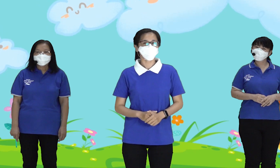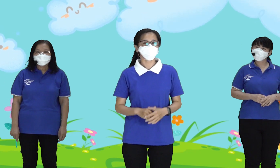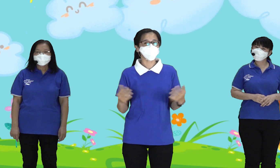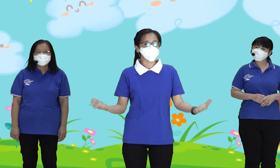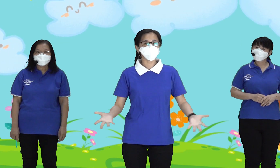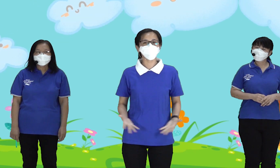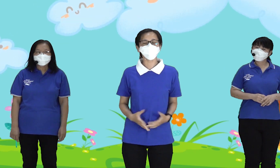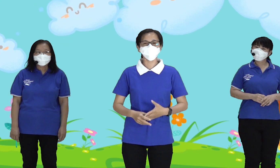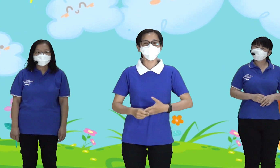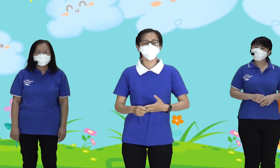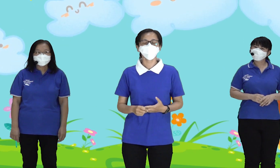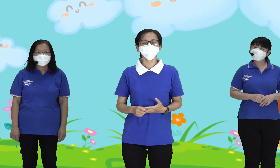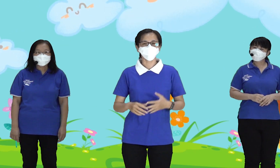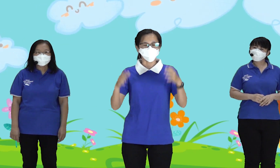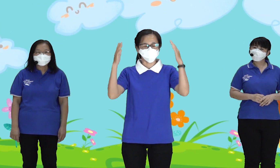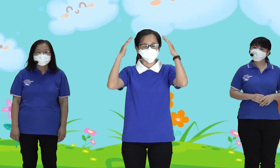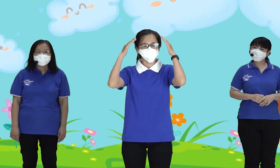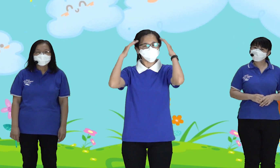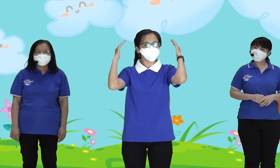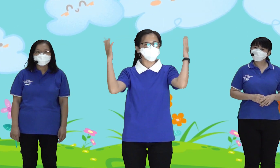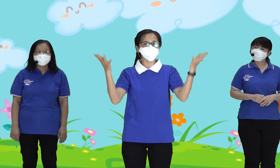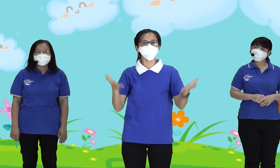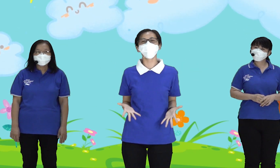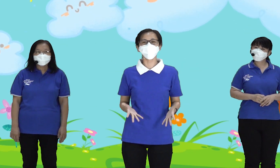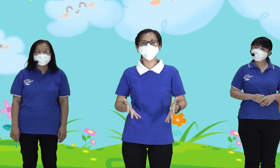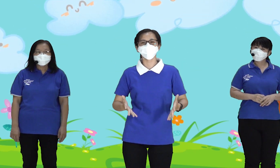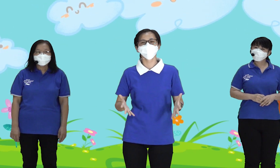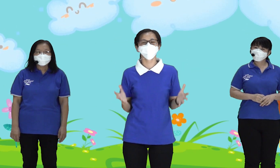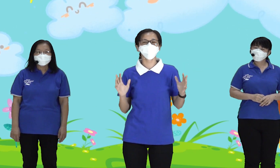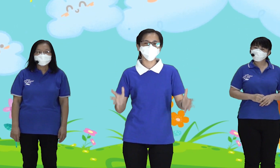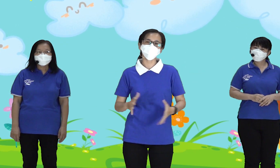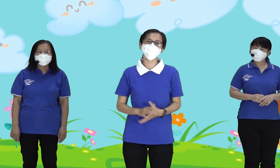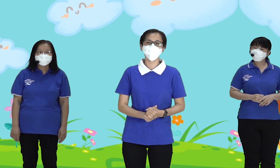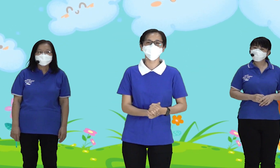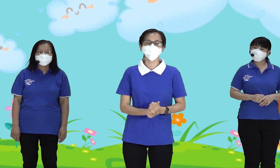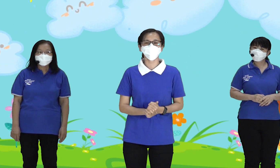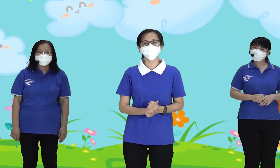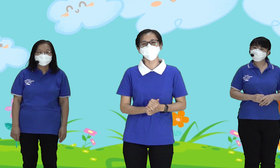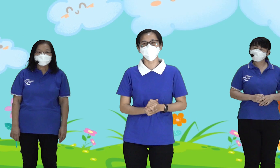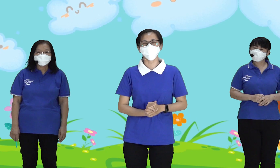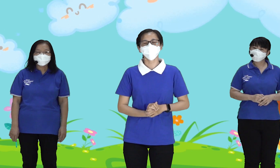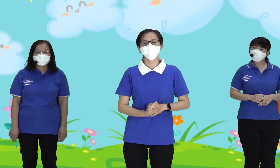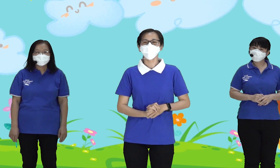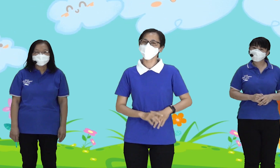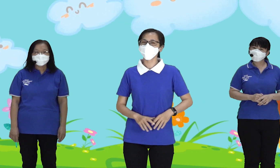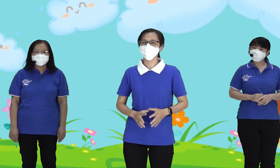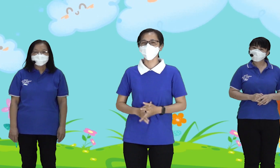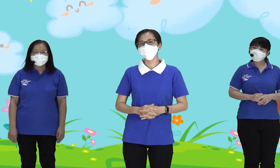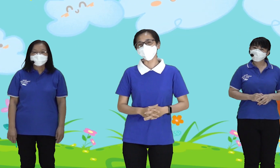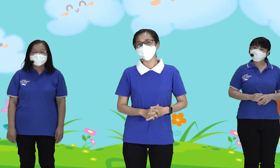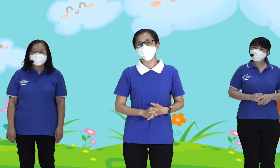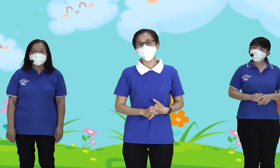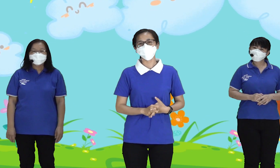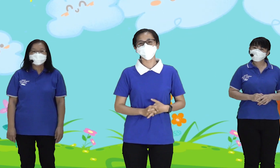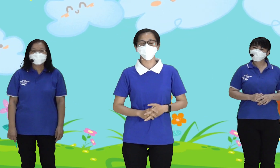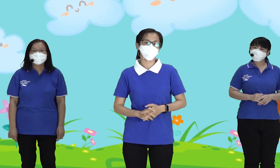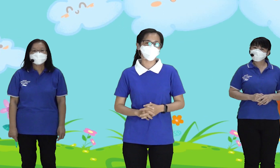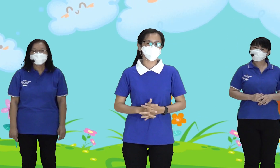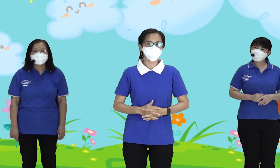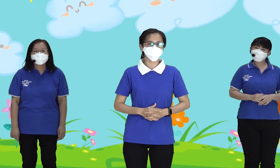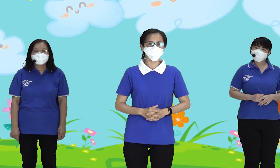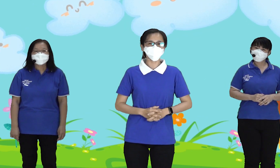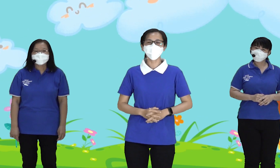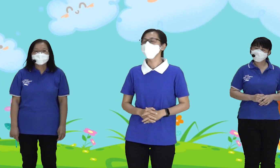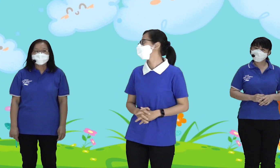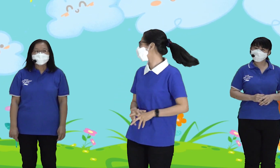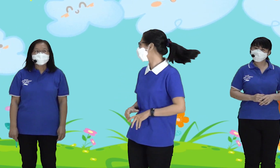kita siapkan hati kita Kita siapkan pikiran kita biar fokus Untuk ibadah kepada Tuhan Sebelum kita mulai ibadah, kita